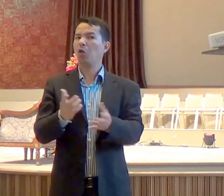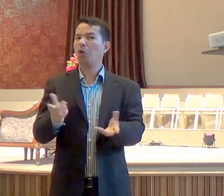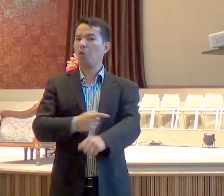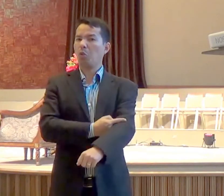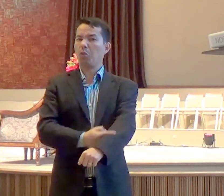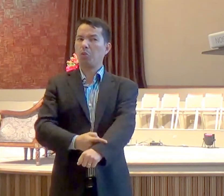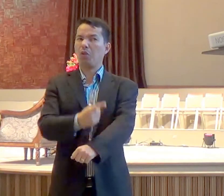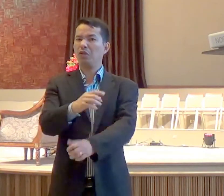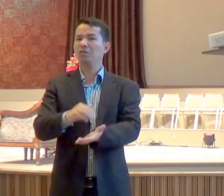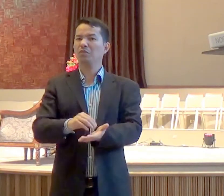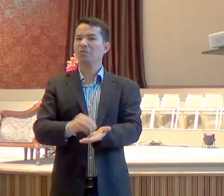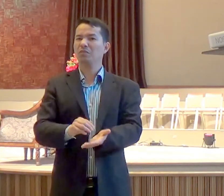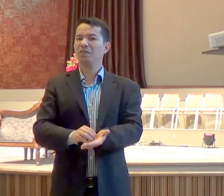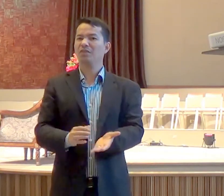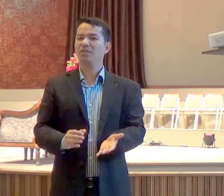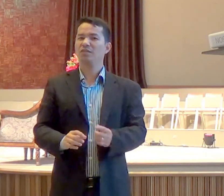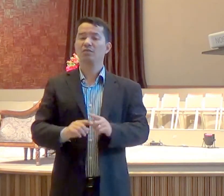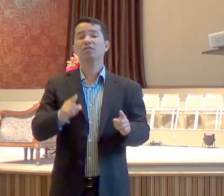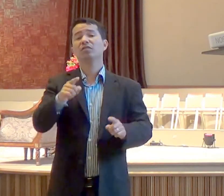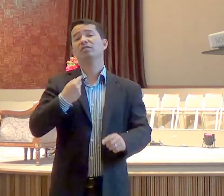e a sua vida continua, e continua na mesma,